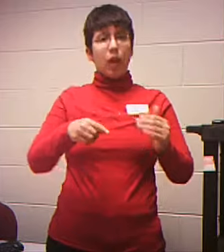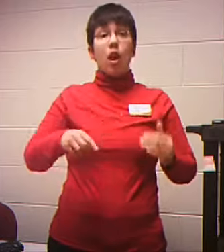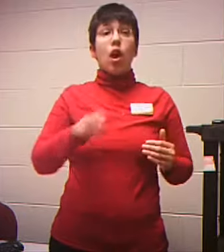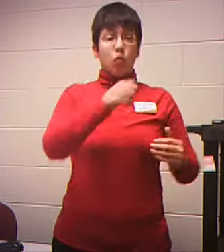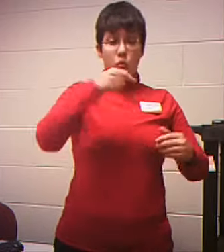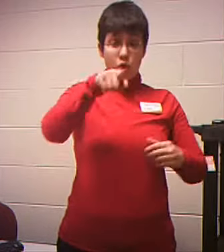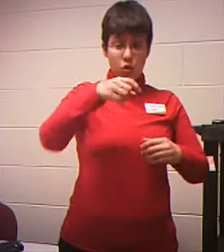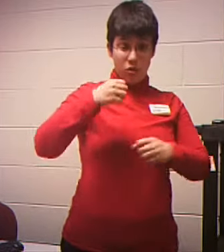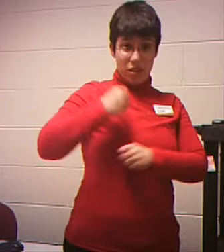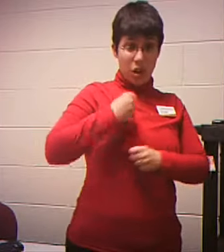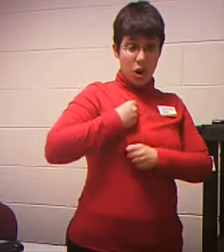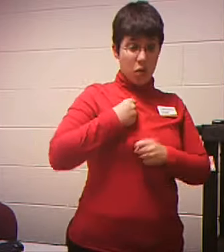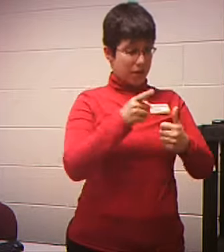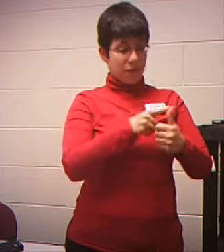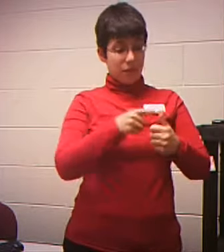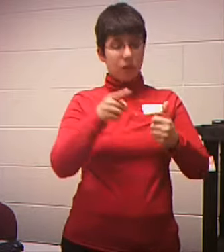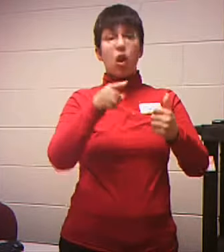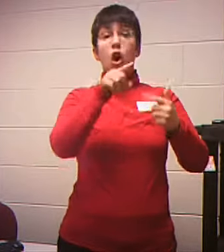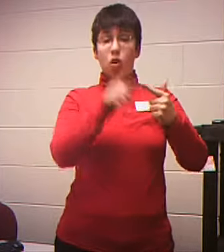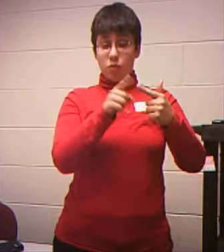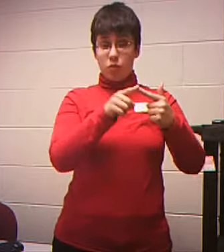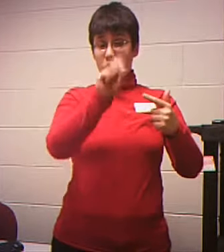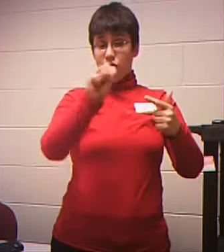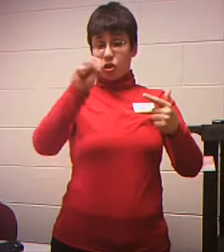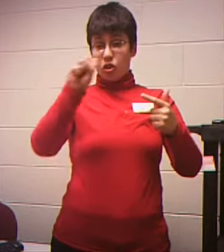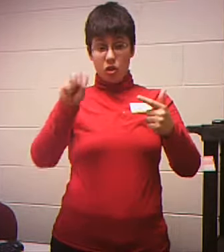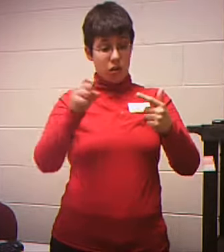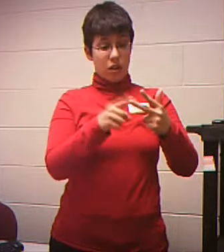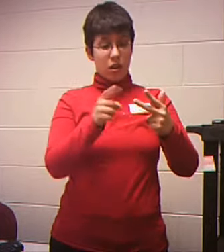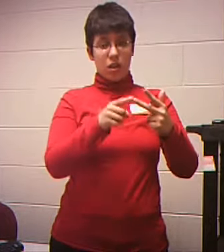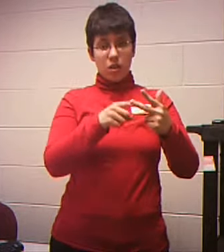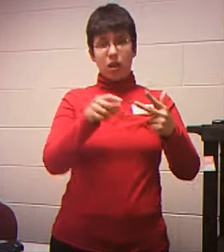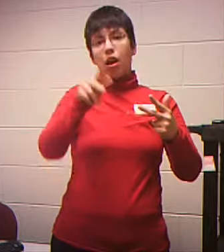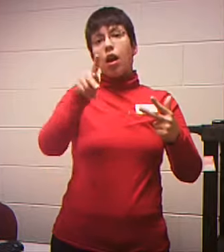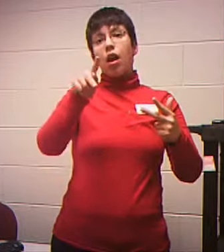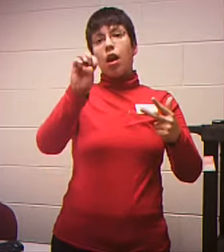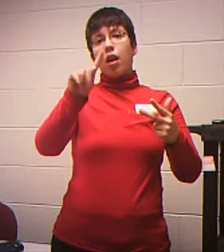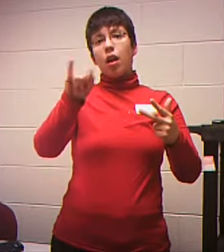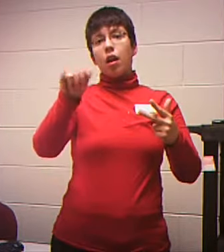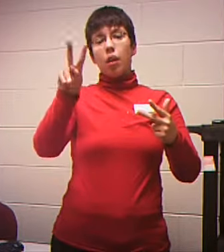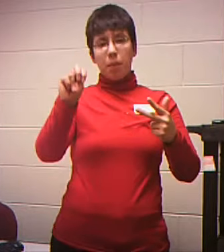security Pension Things like that Just see if any Of them apply Next